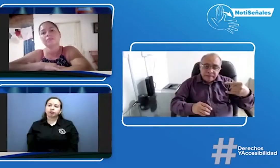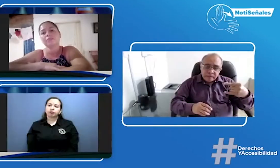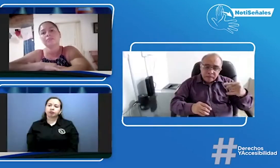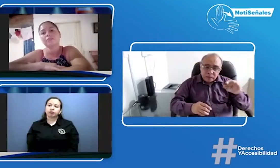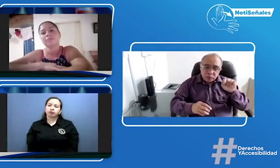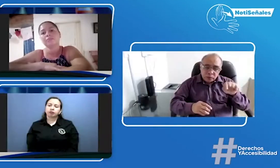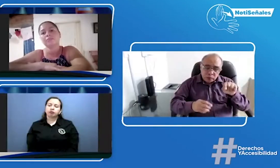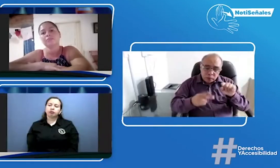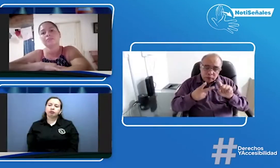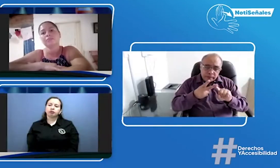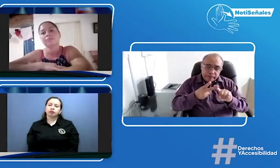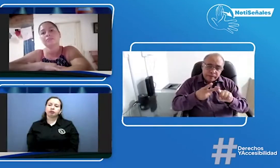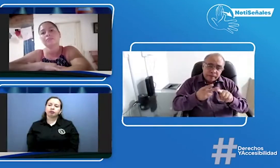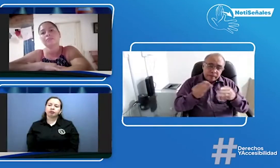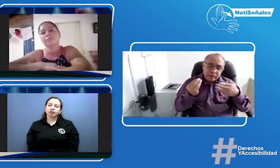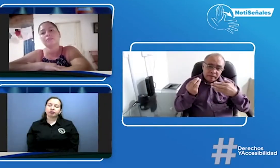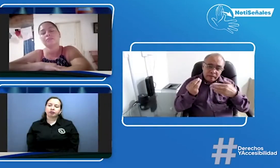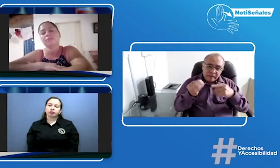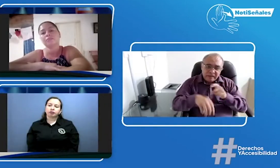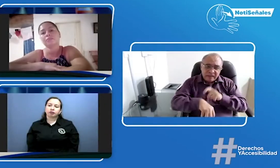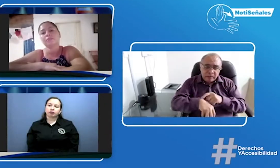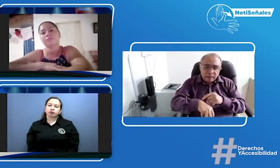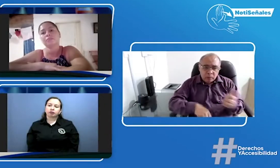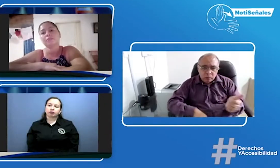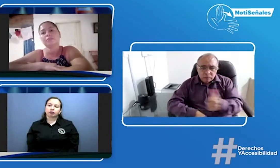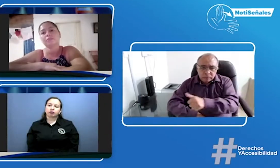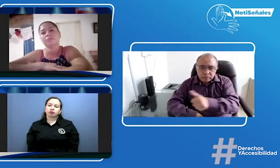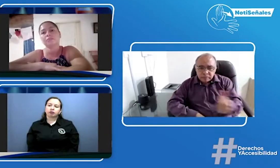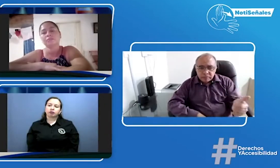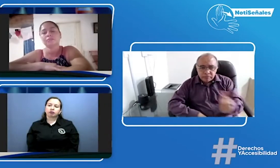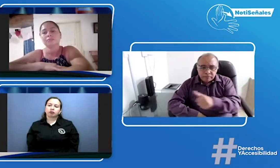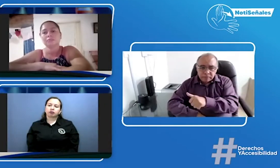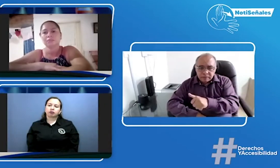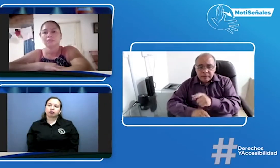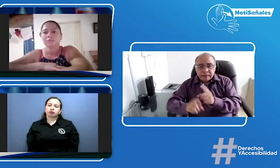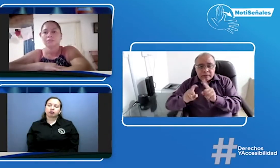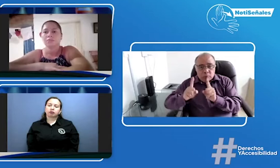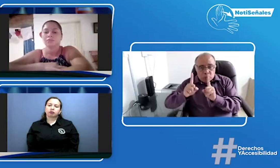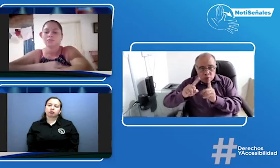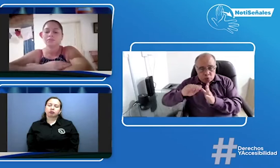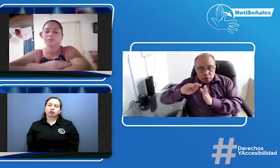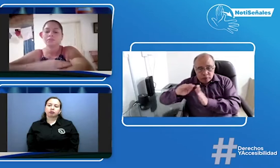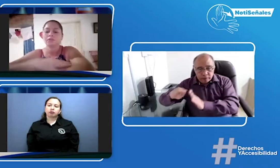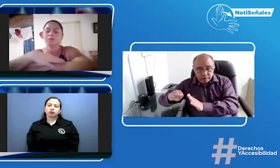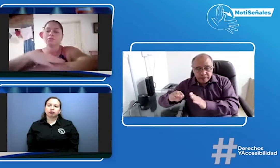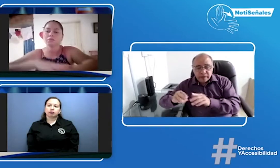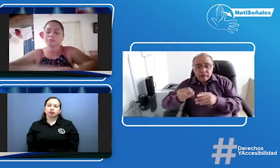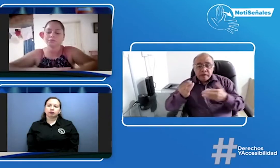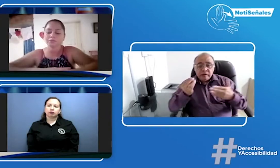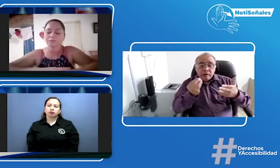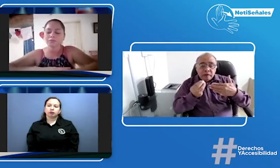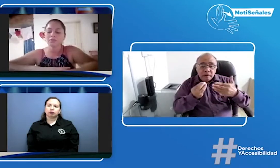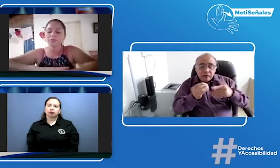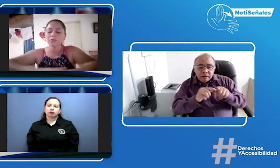Y de de CODACI a La Jagua ¿cuánto tiempo hay? Eso por un lado.